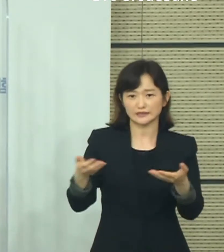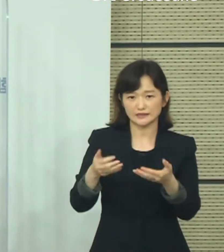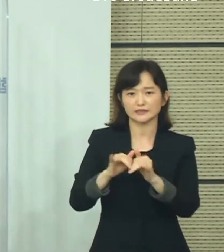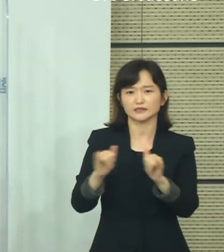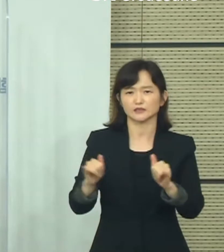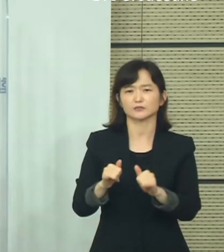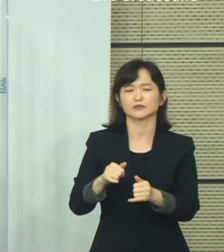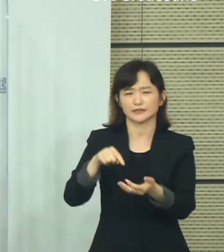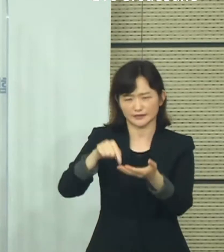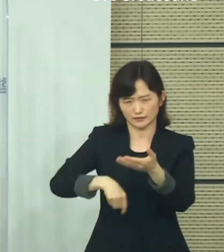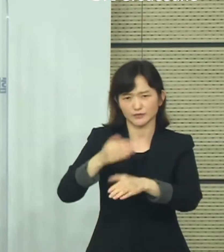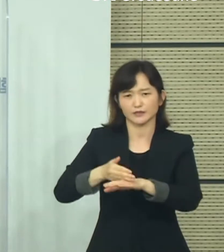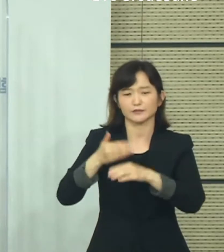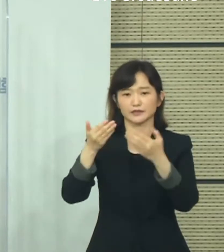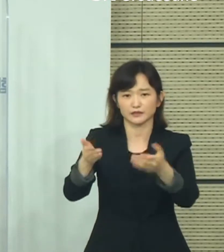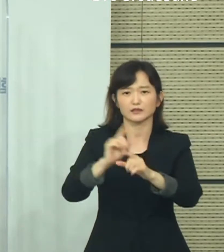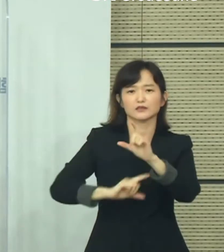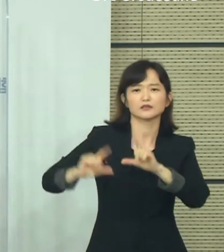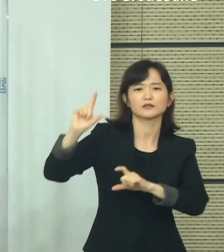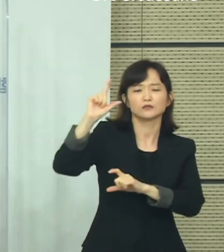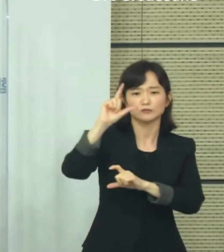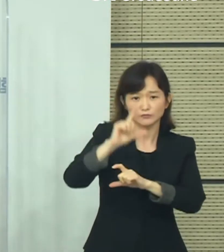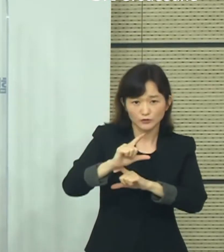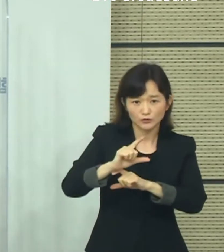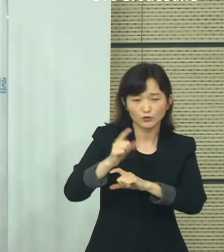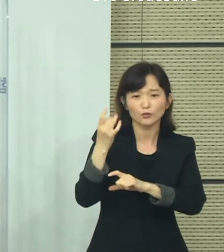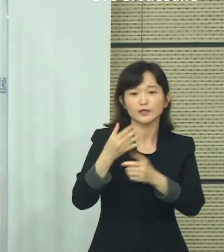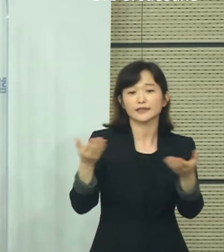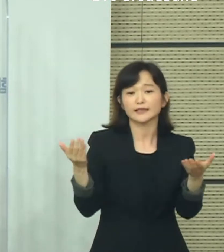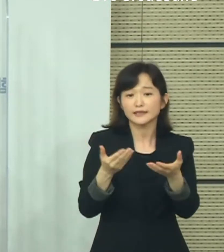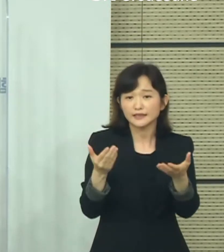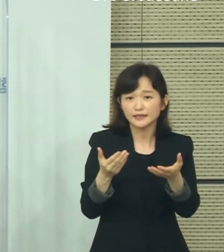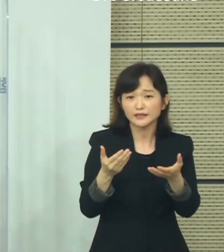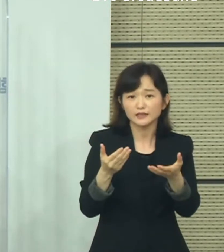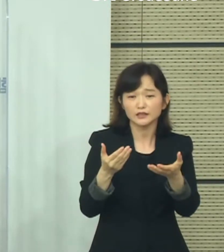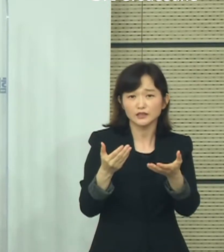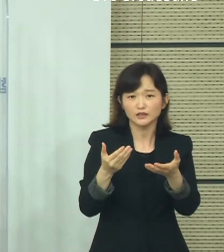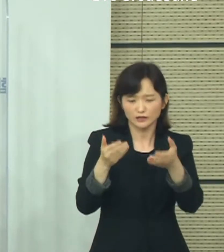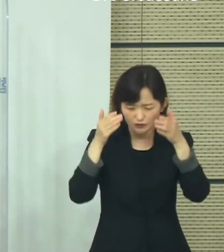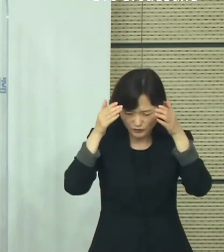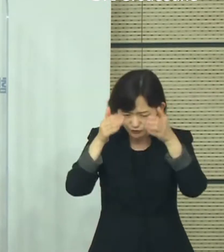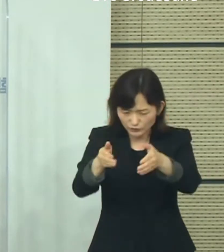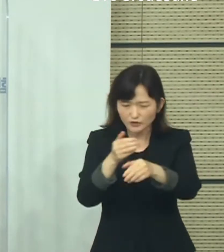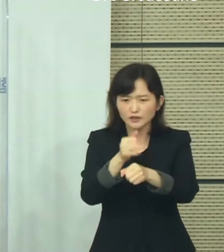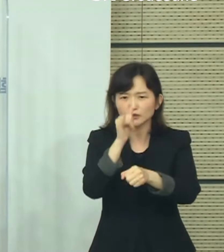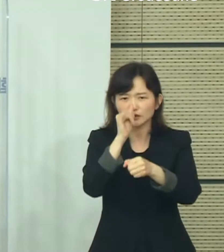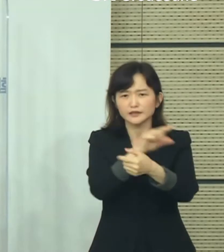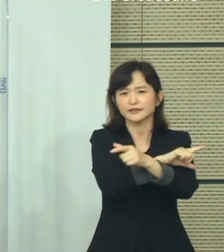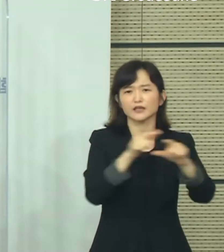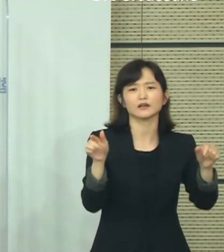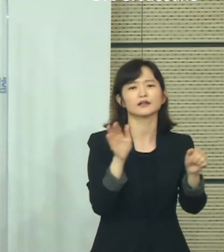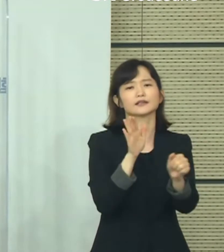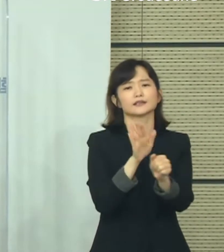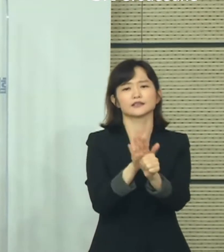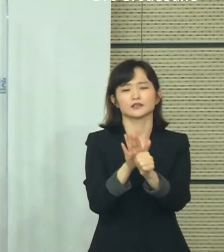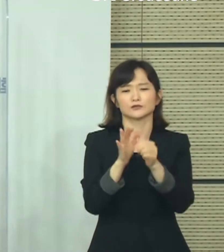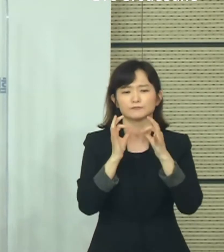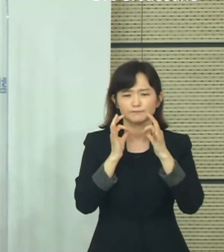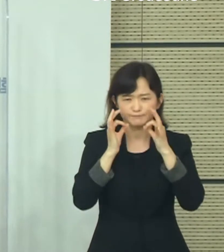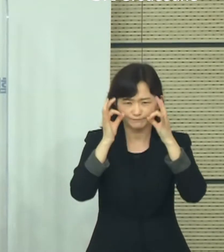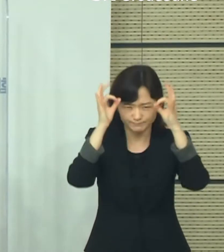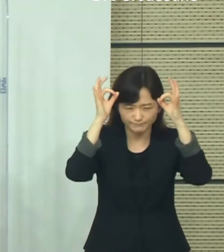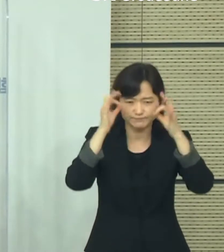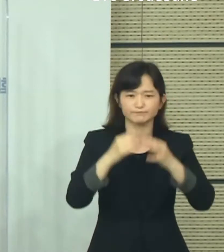감사드리며 더욱더 본업에 종사 전념하실 수 있도록 각종 지원에 최선을